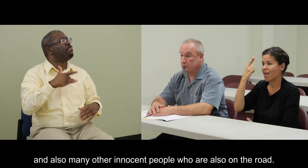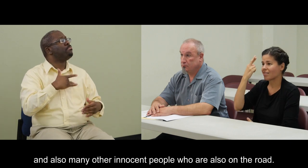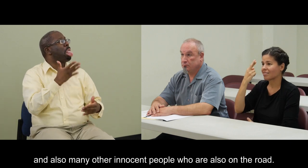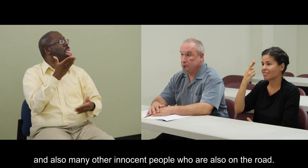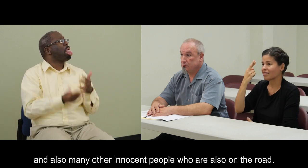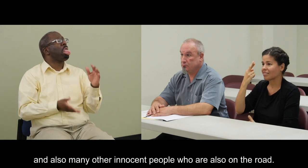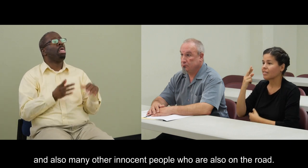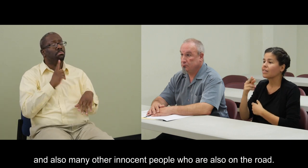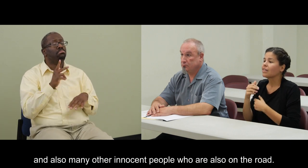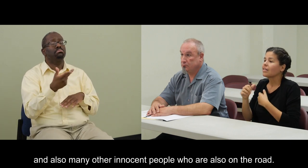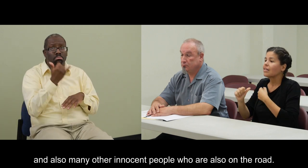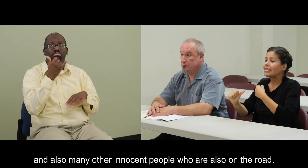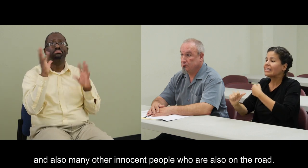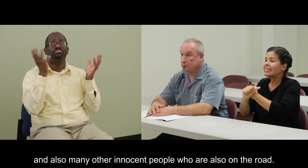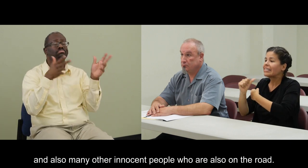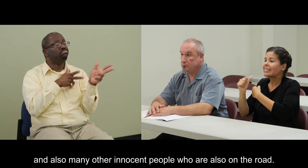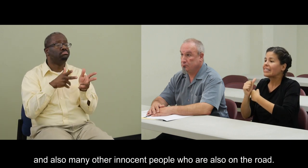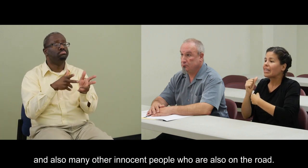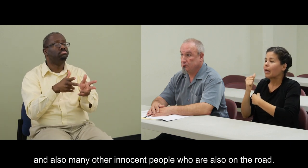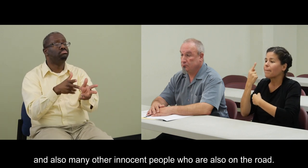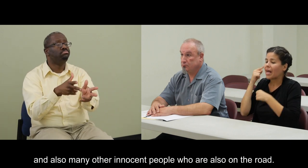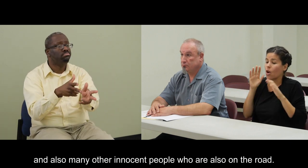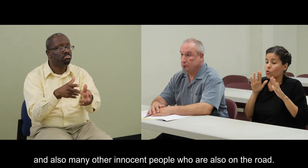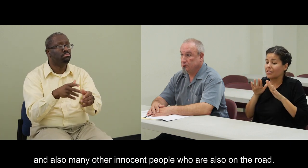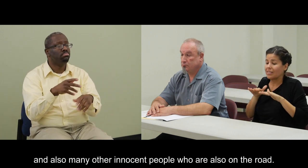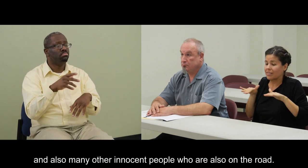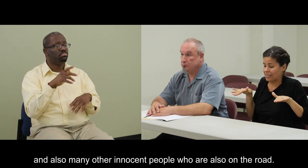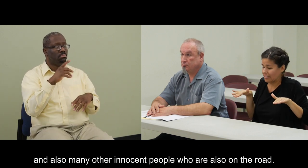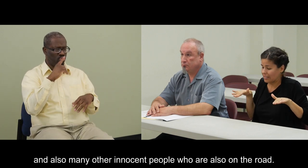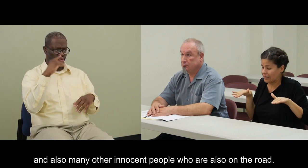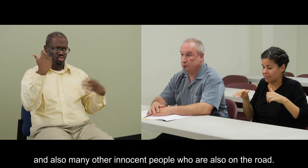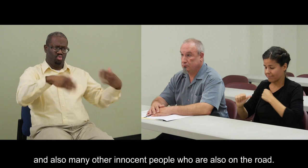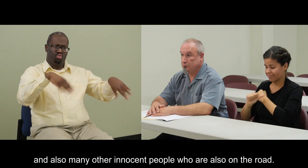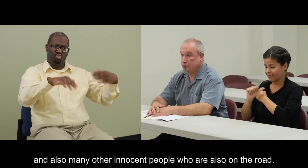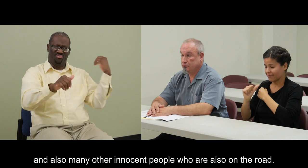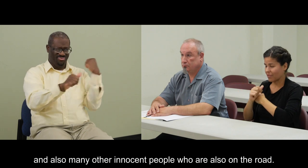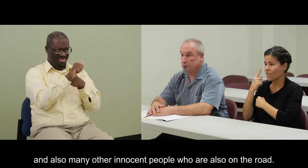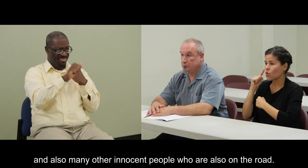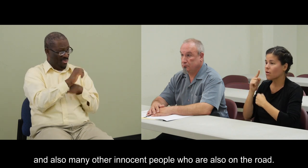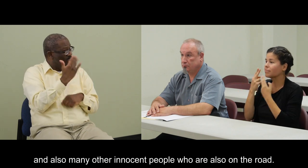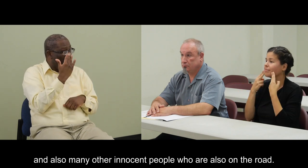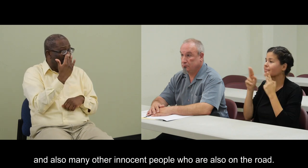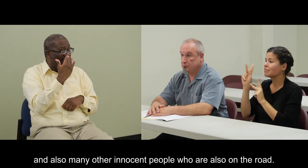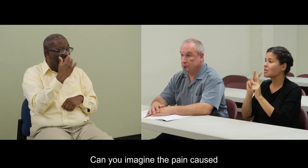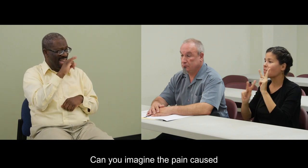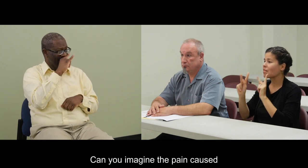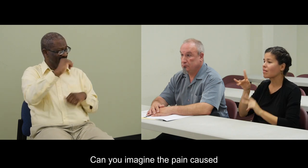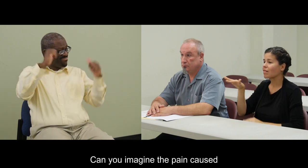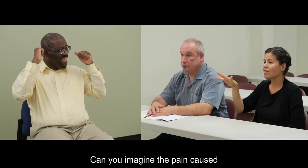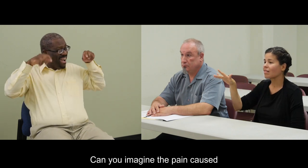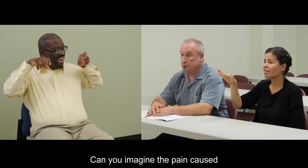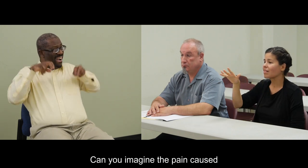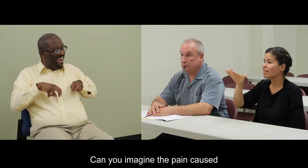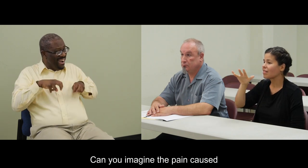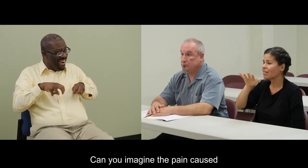gente inocente que está manejando en ese momento igual que ellos. ¿Se imaginan lo